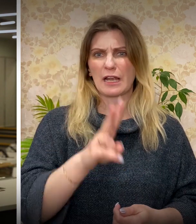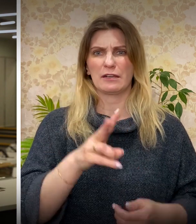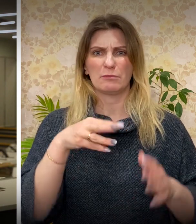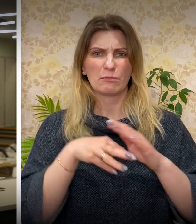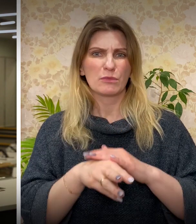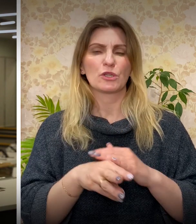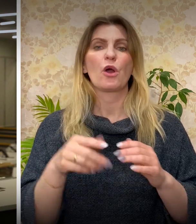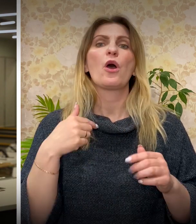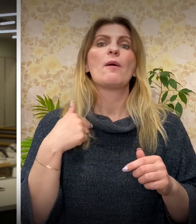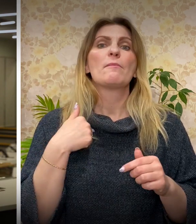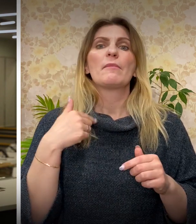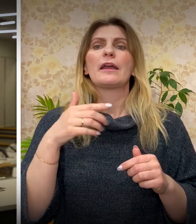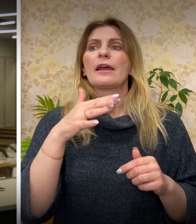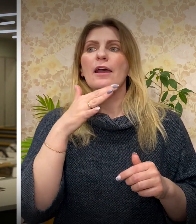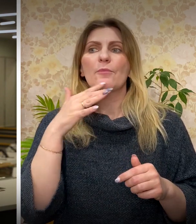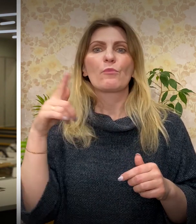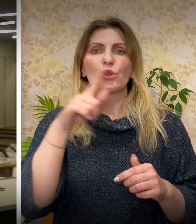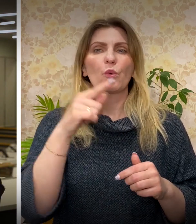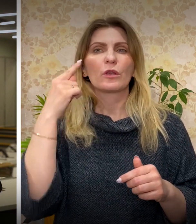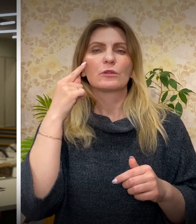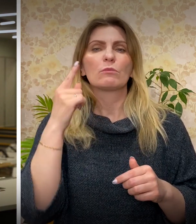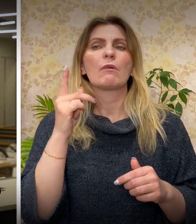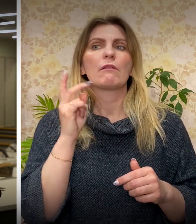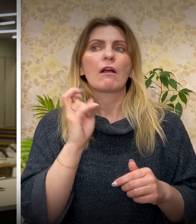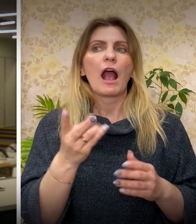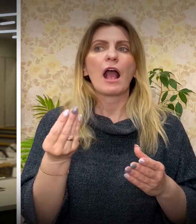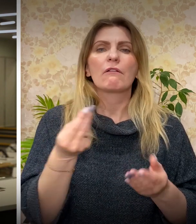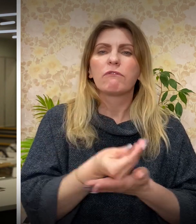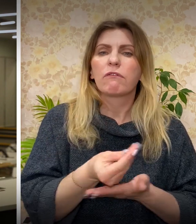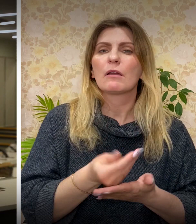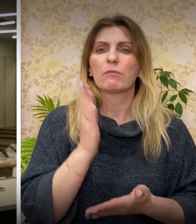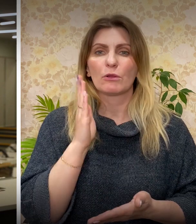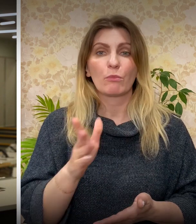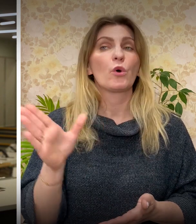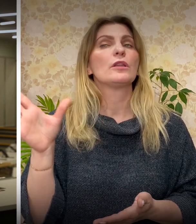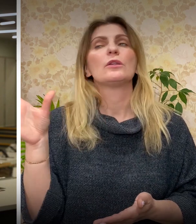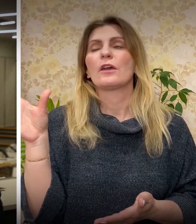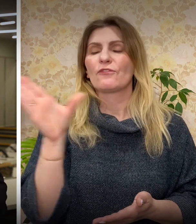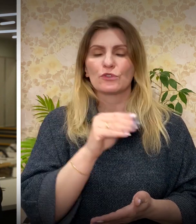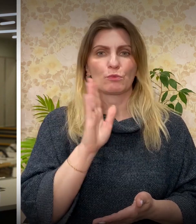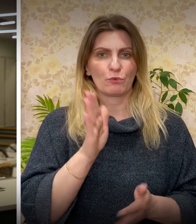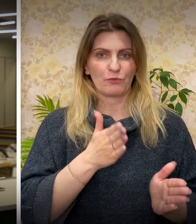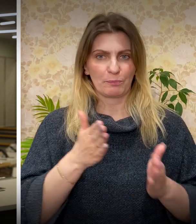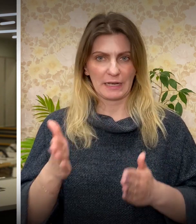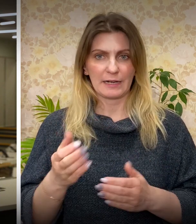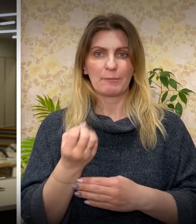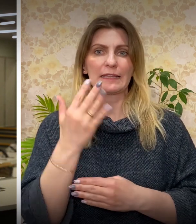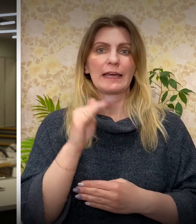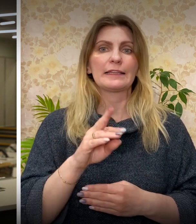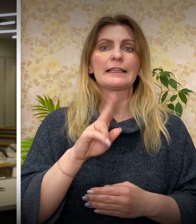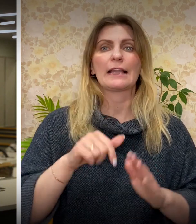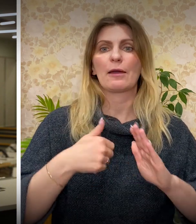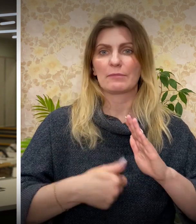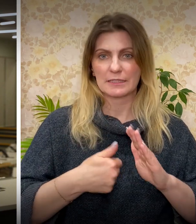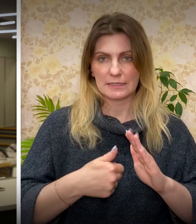возникают вопросы также по получению выплат. Это 15 тысяч для тех, кто стал безработным, и 3 тысячи для